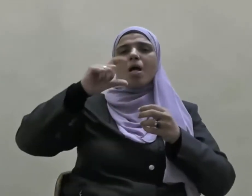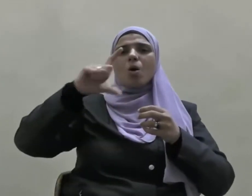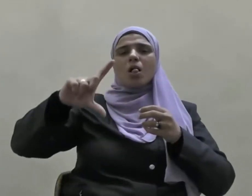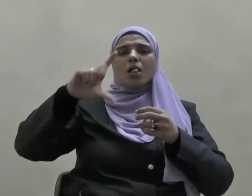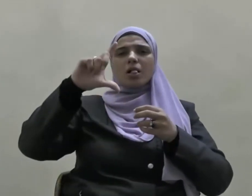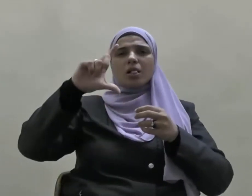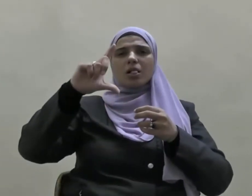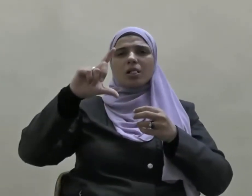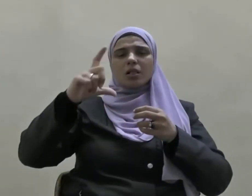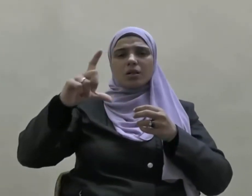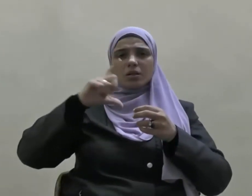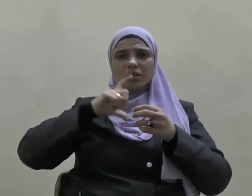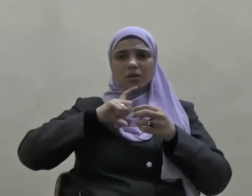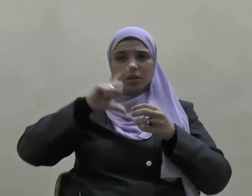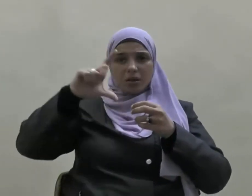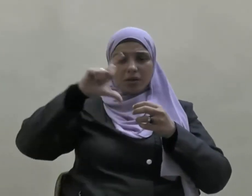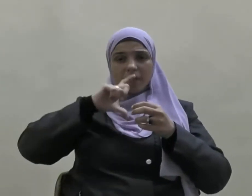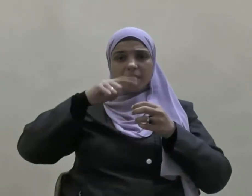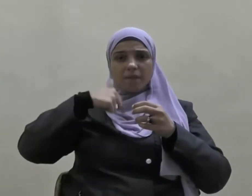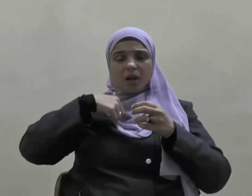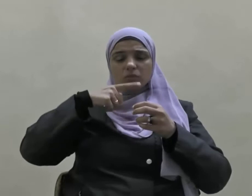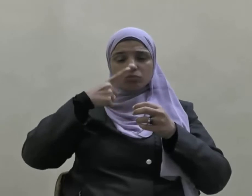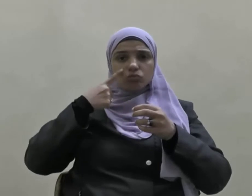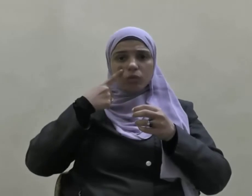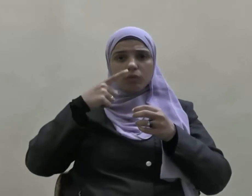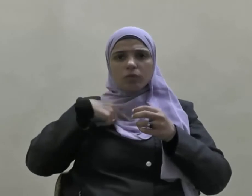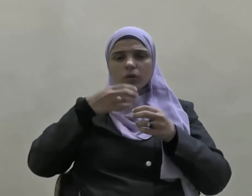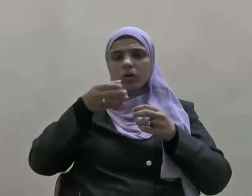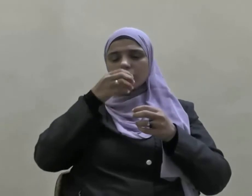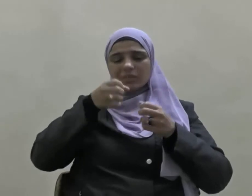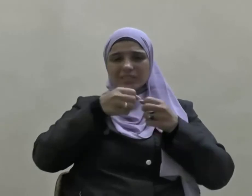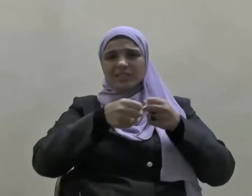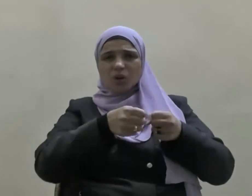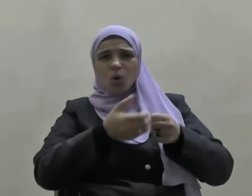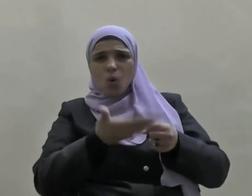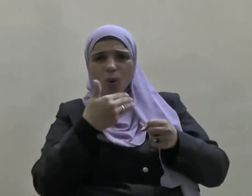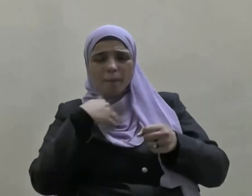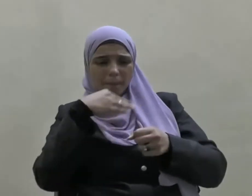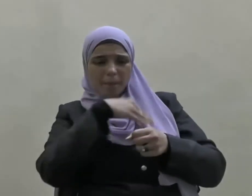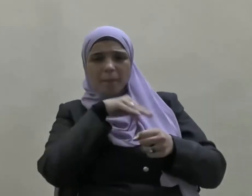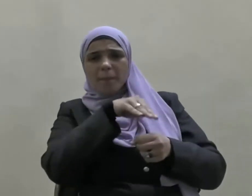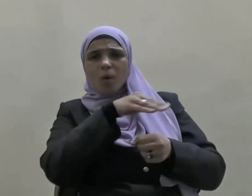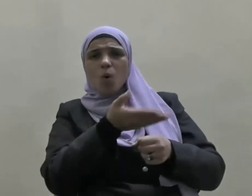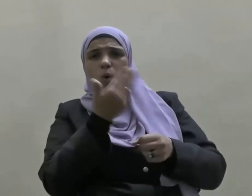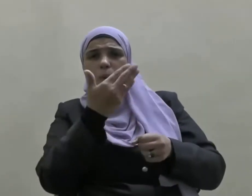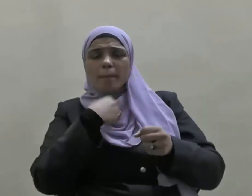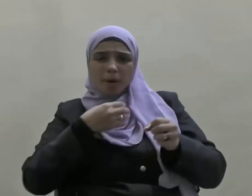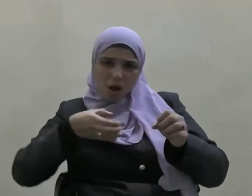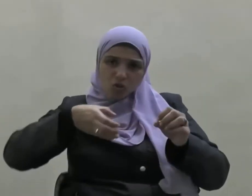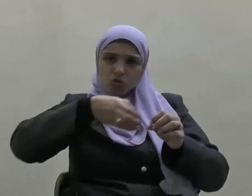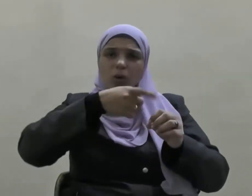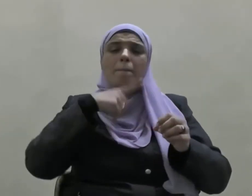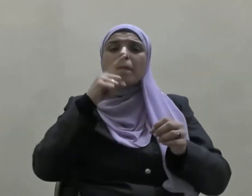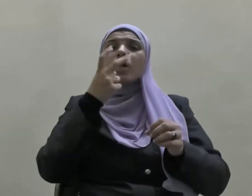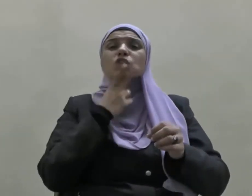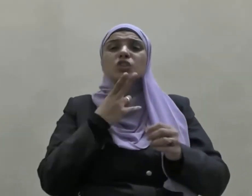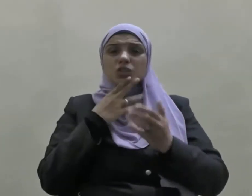من ماء فأتيته فحرقته فاستيقظ فقلت هذا ماء